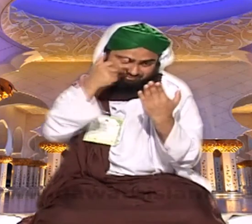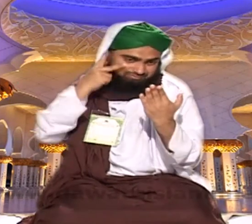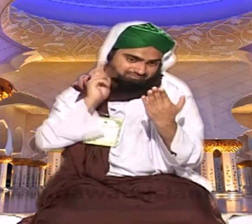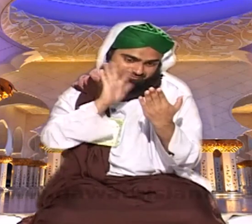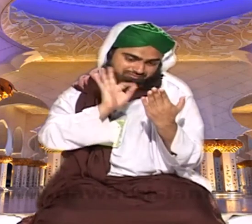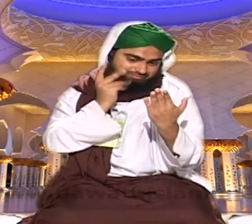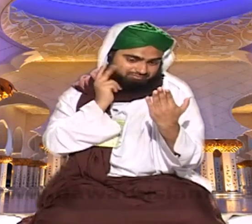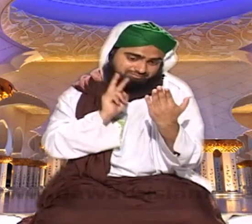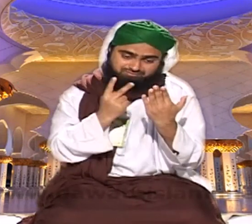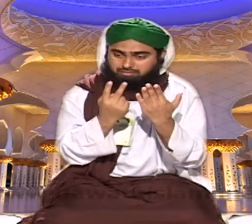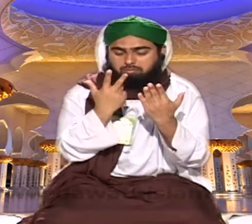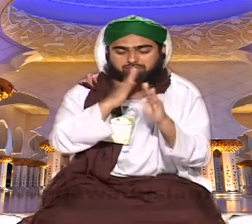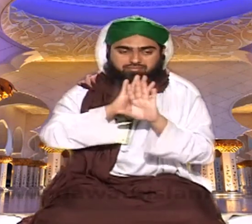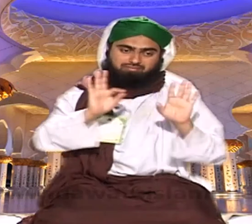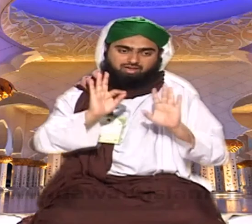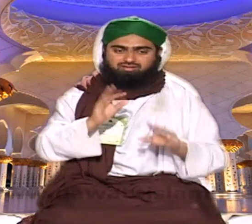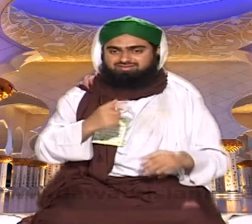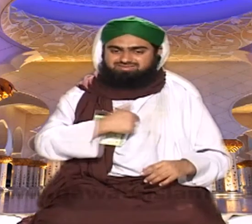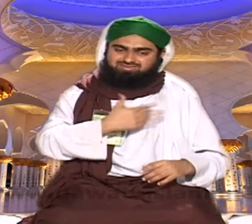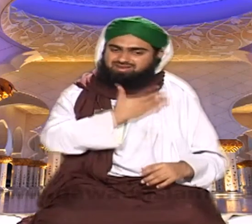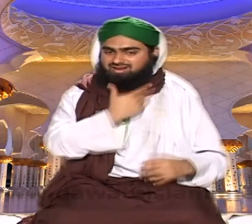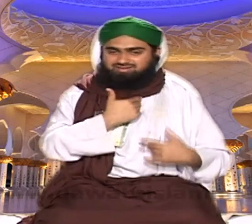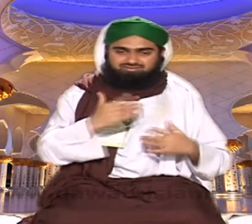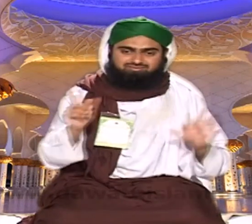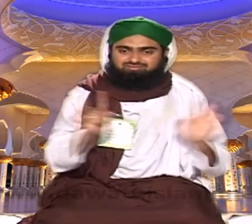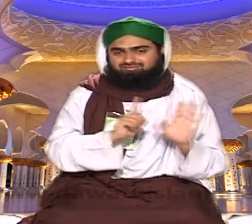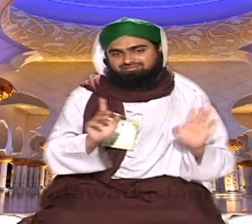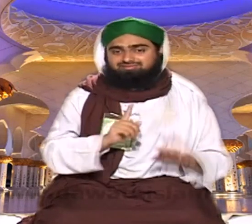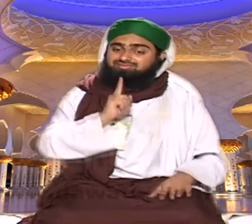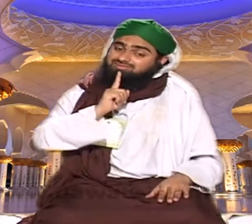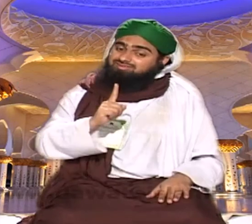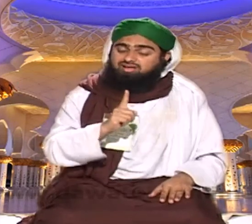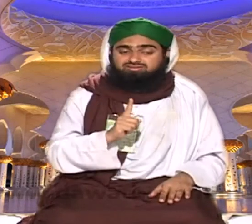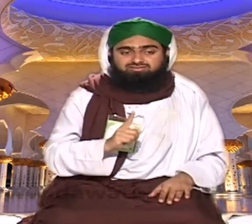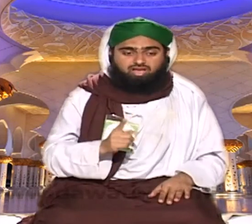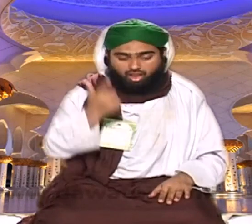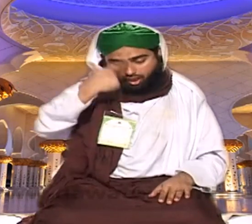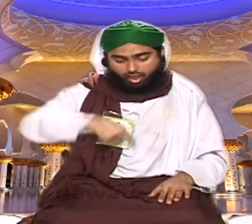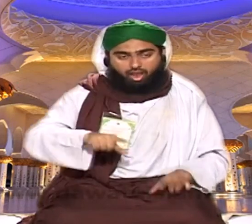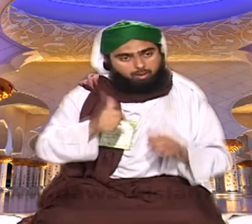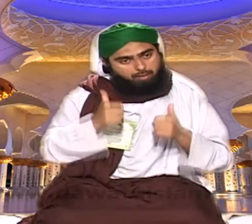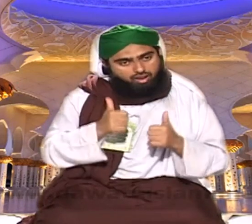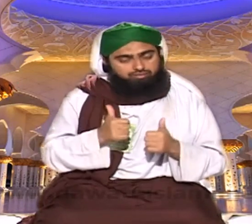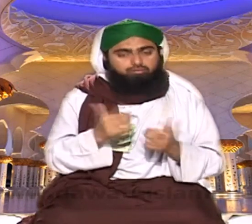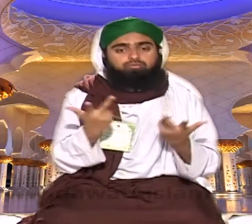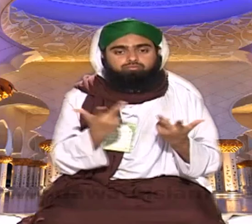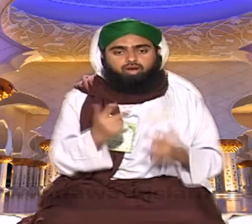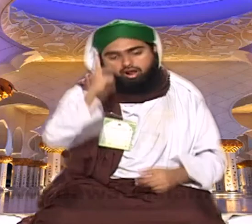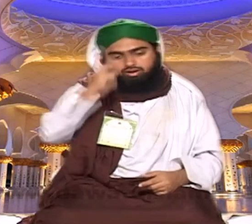تو اس طرح صرف دل بہنانے والی باتیں حقیقت میں ہم اچھے اسی صورت میں جب اللہ اس کے رسول کو